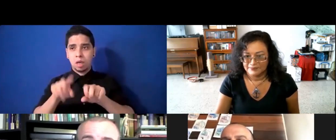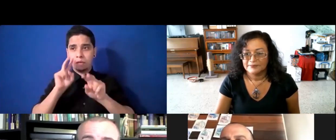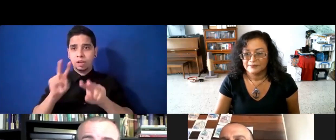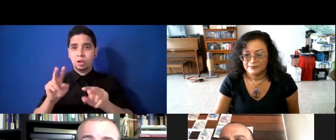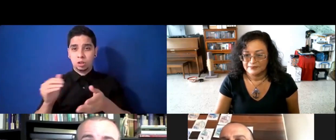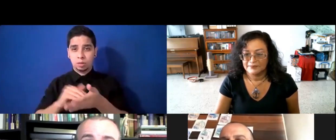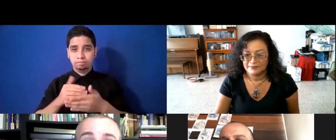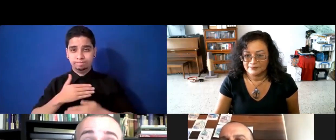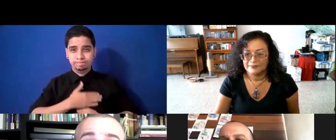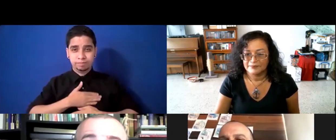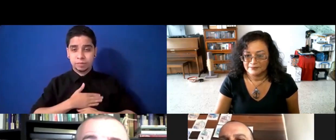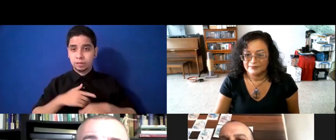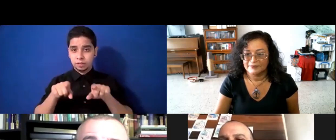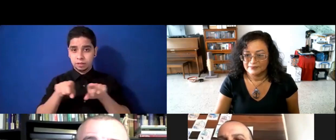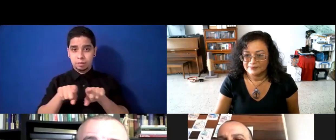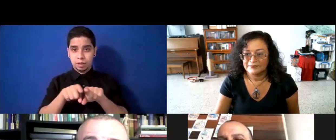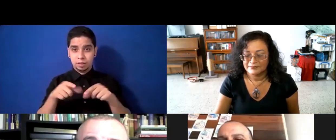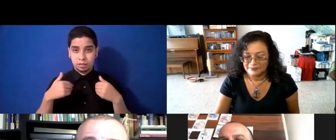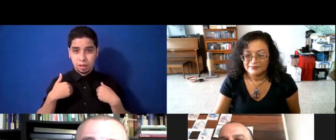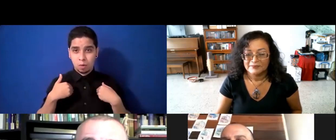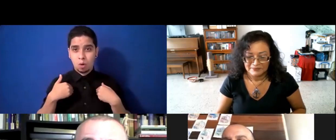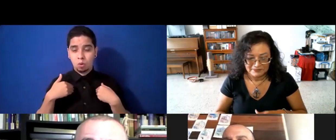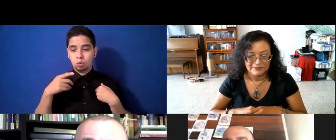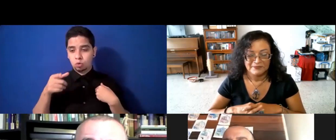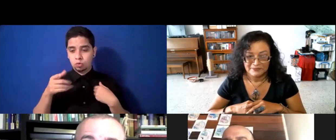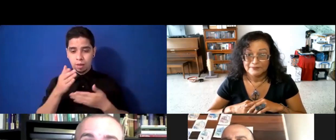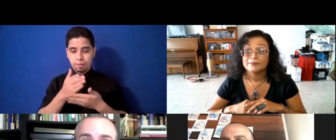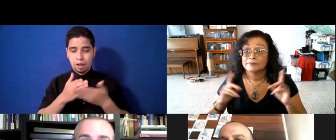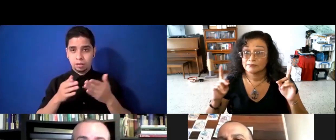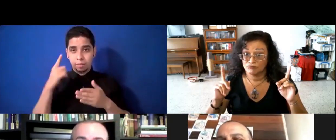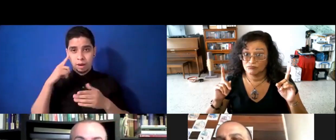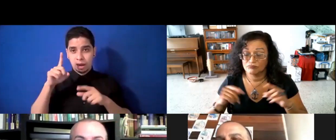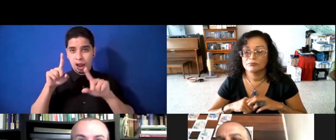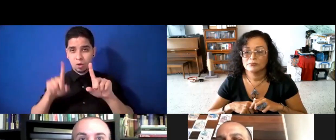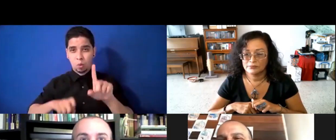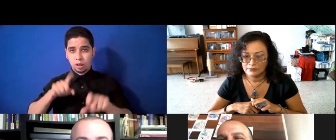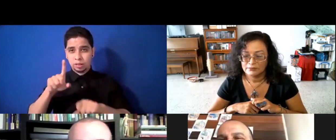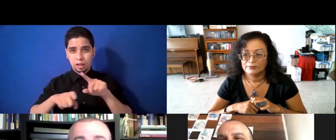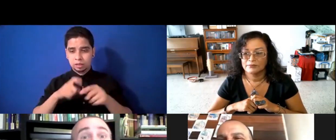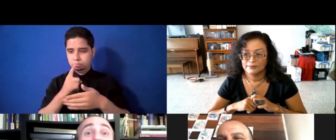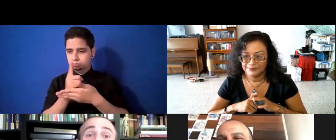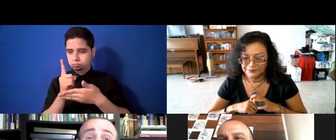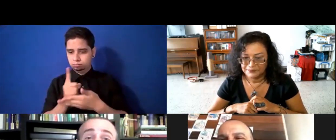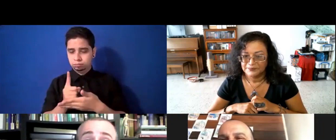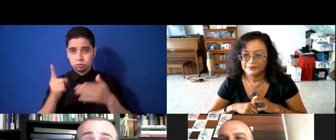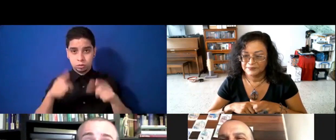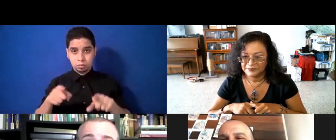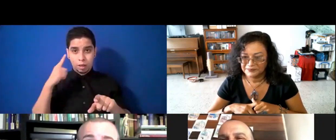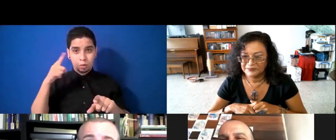para... Mira, las encuestas que estamos haciendo semana tras semana en Artefusión para que usted vea los resultados, para que pueda votar. También